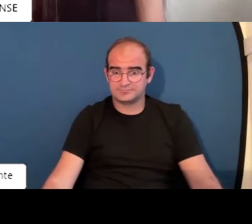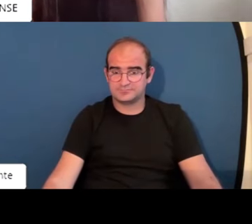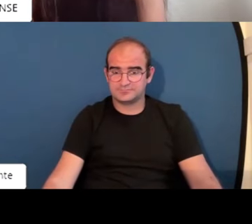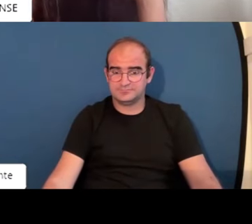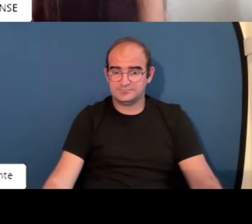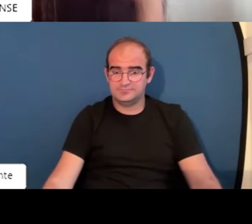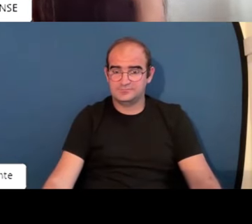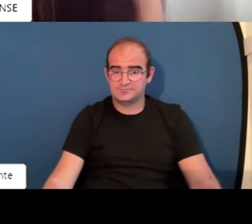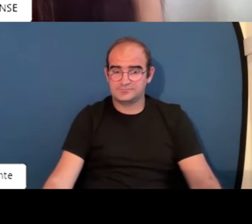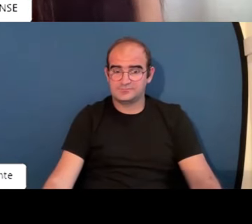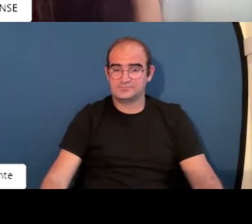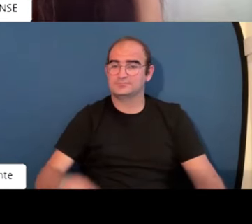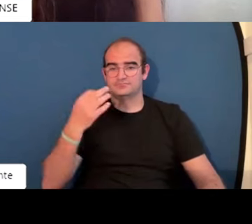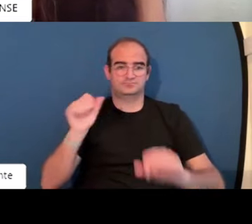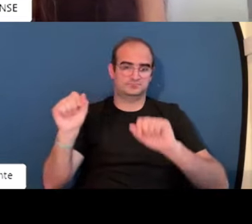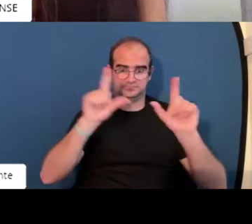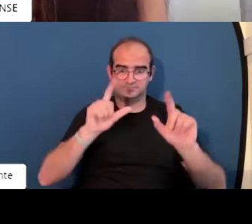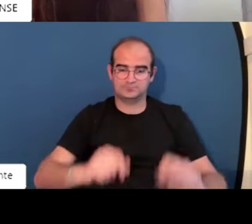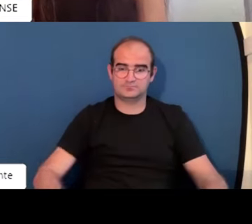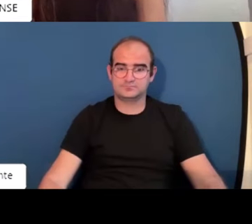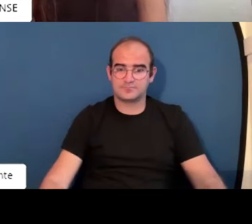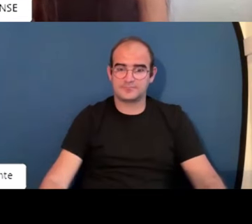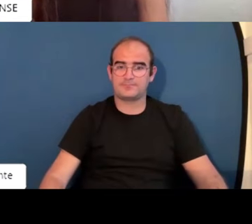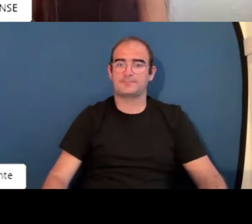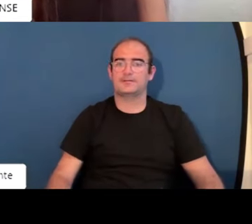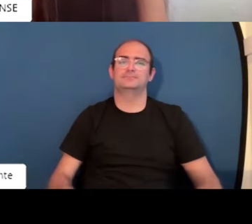interesante que os puede ayudar junto con esta guía laboral que presenta Pérez